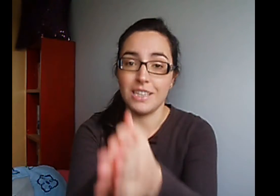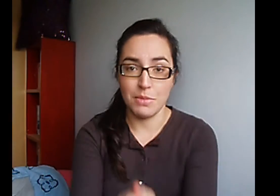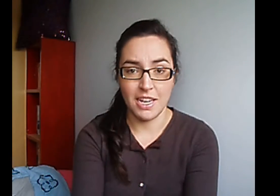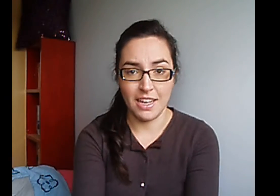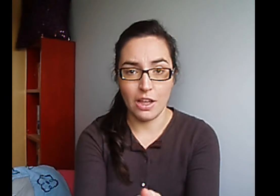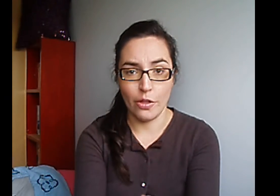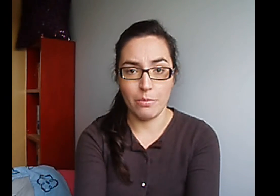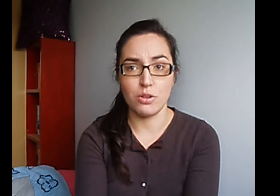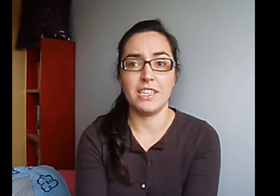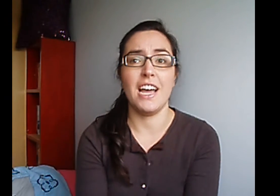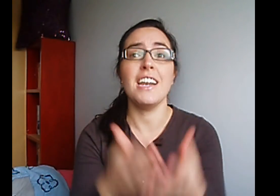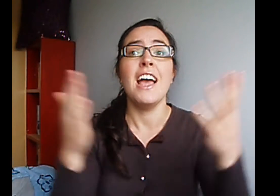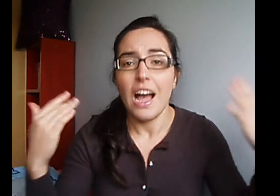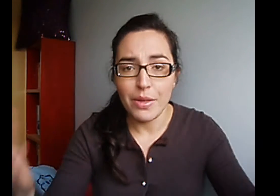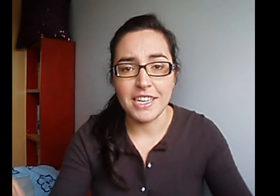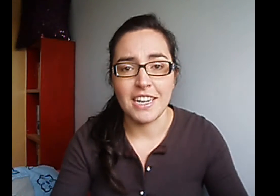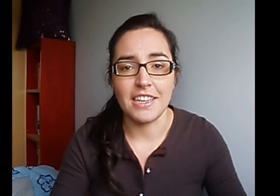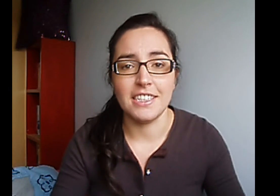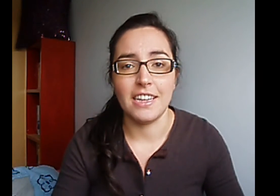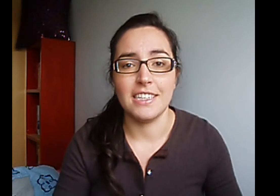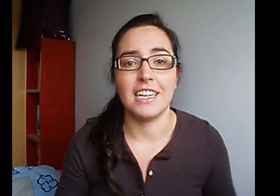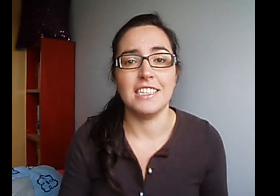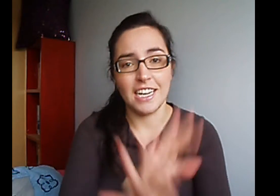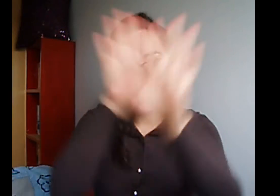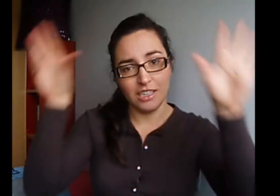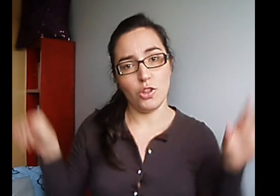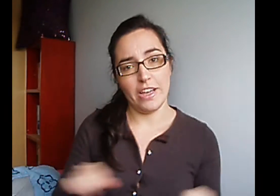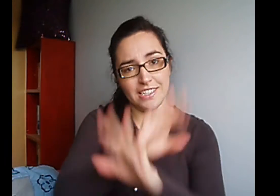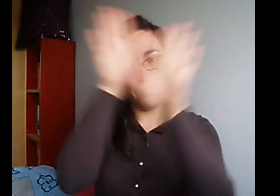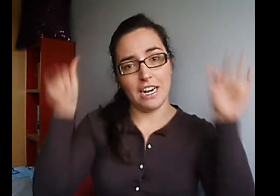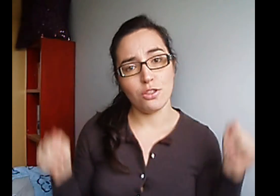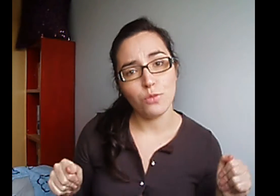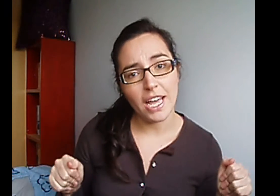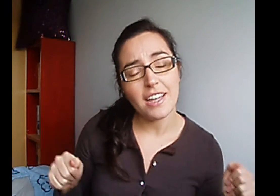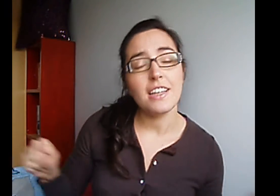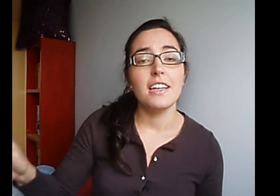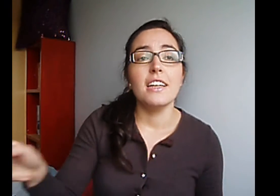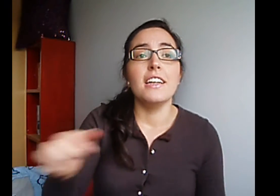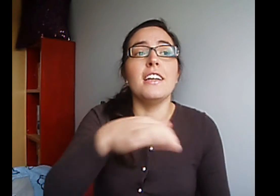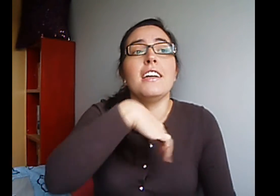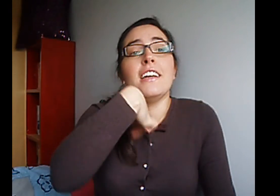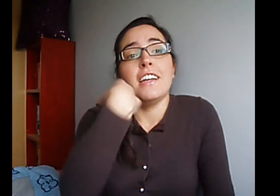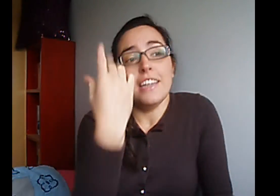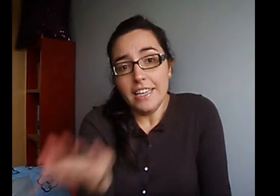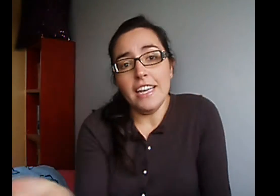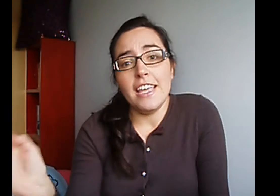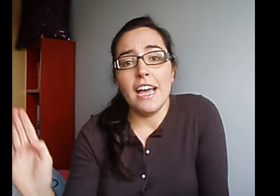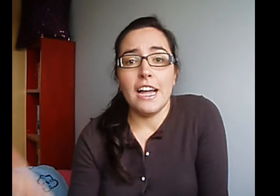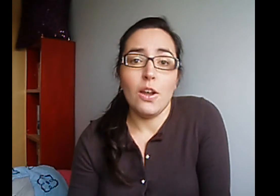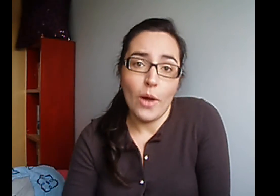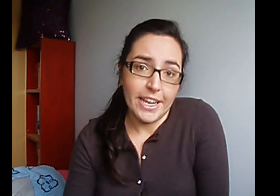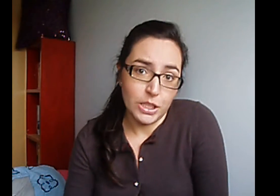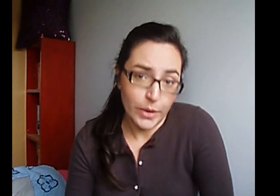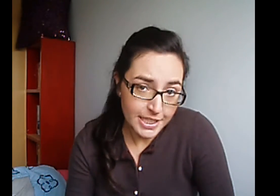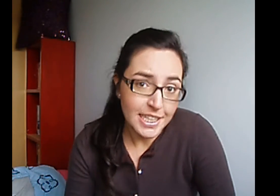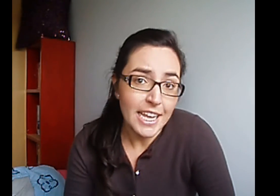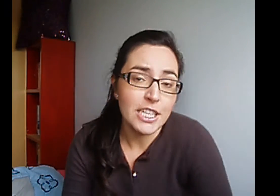también ha dejado de postear A veces necesita descansar de toda esta farándula Y ella lo ha hecho este año